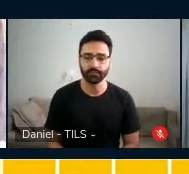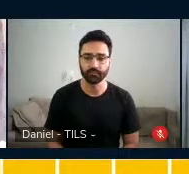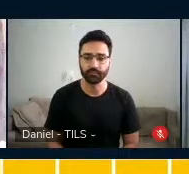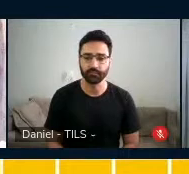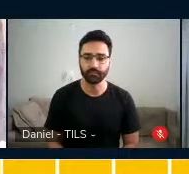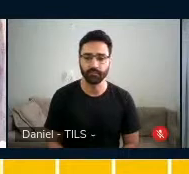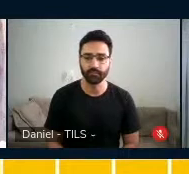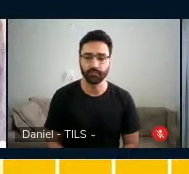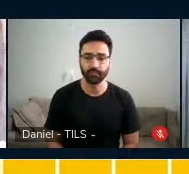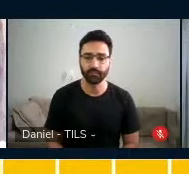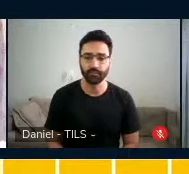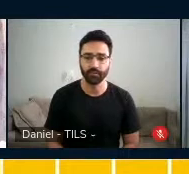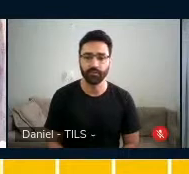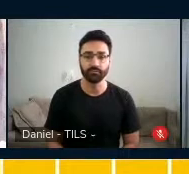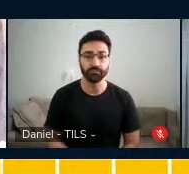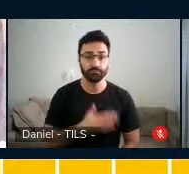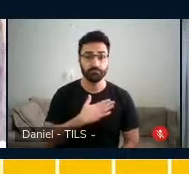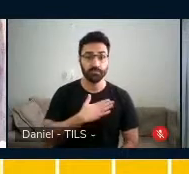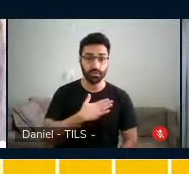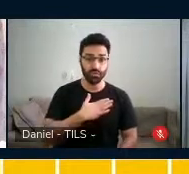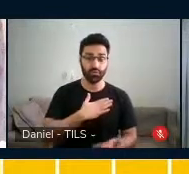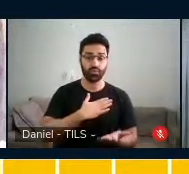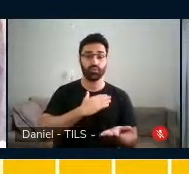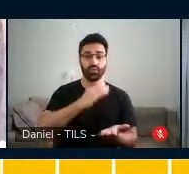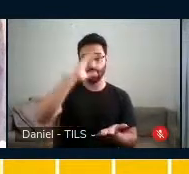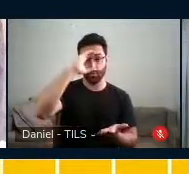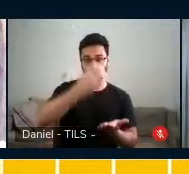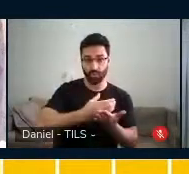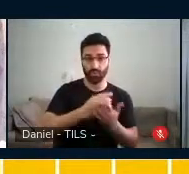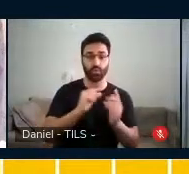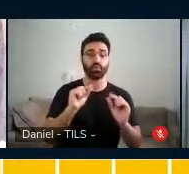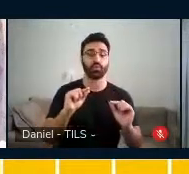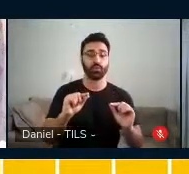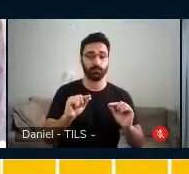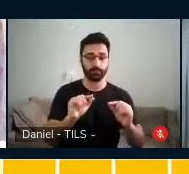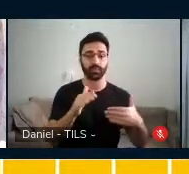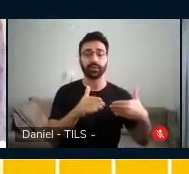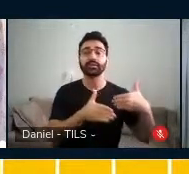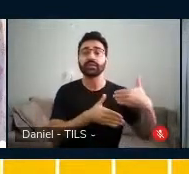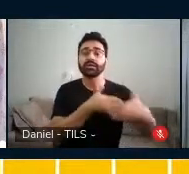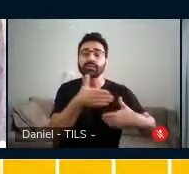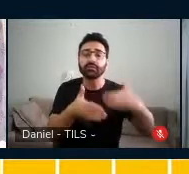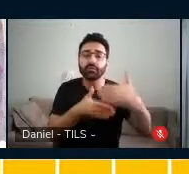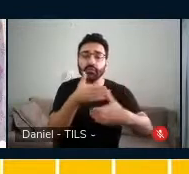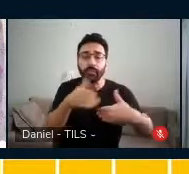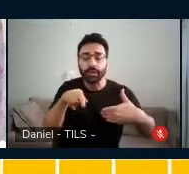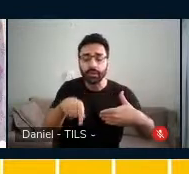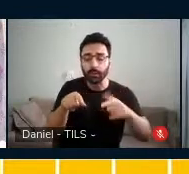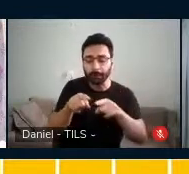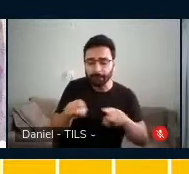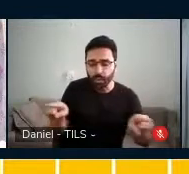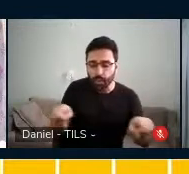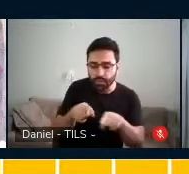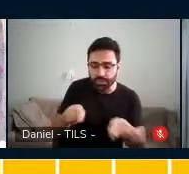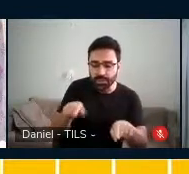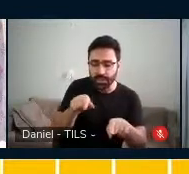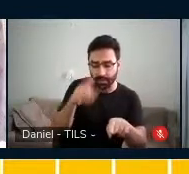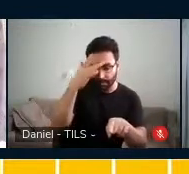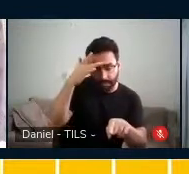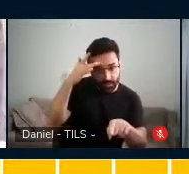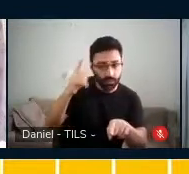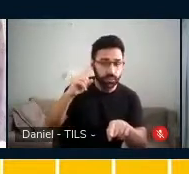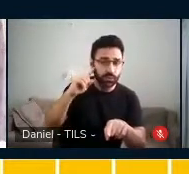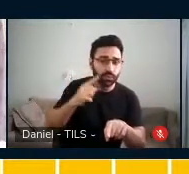A minha tese é Dado que o desenvolvimento da musicalidade da pessoa surda é